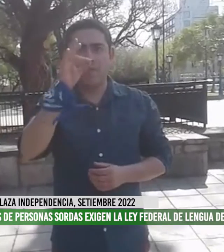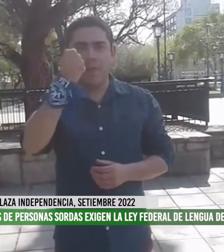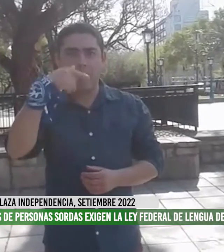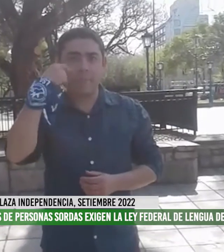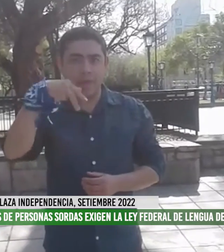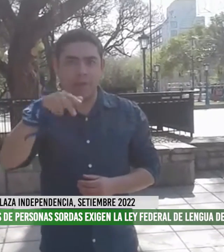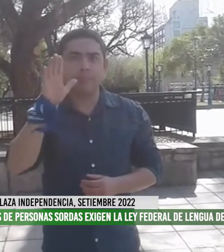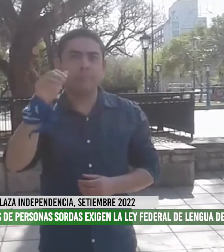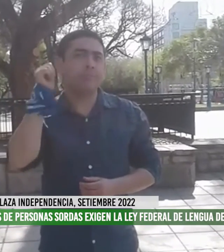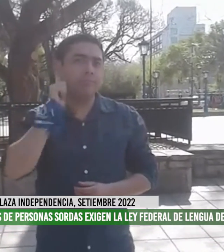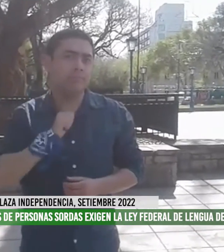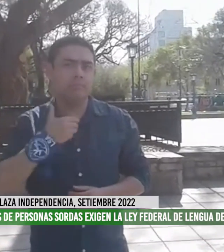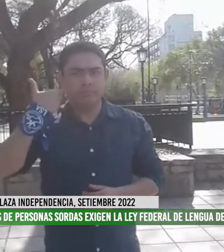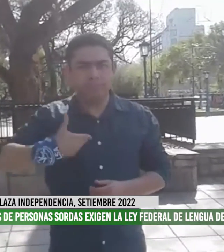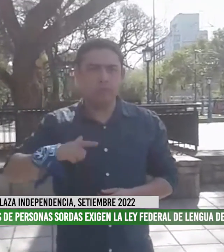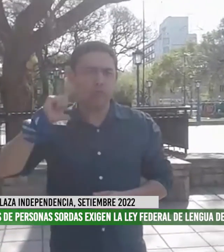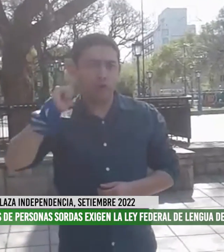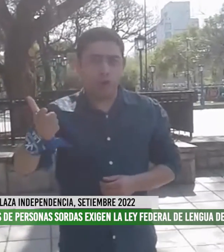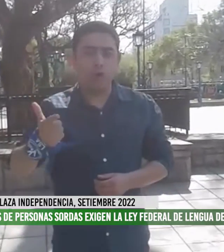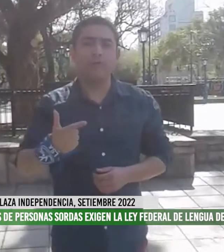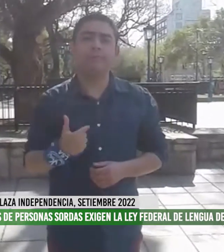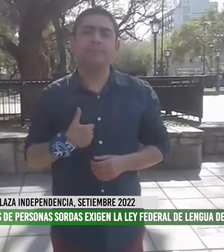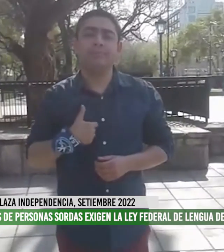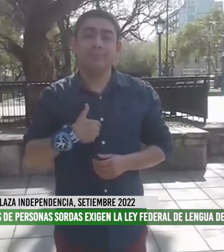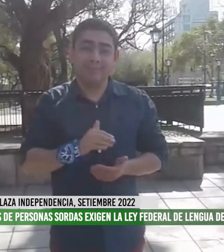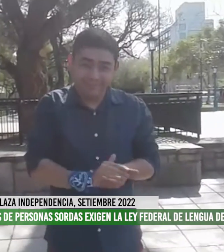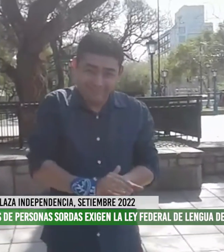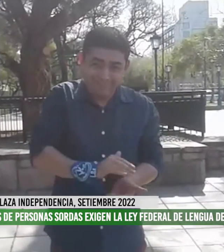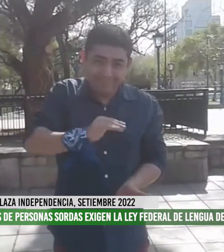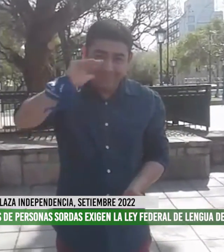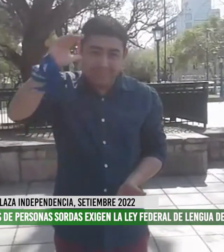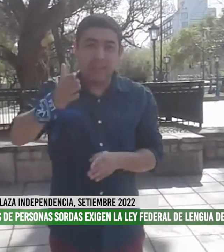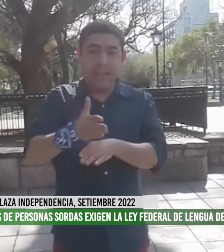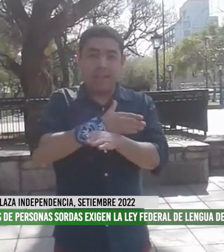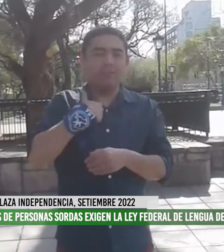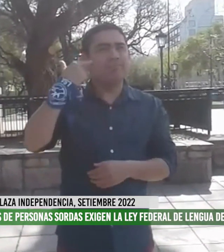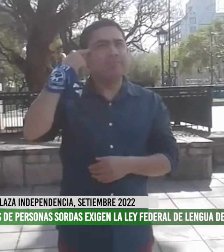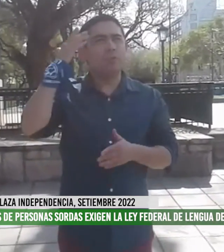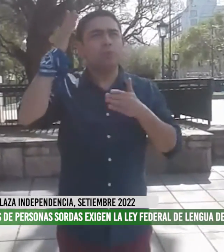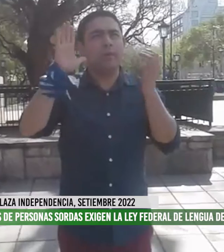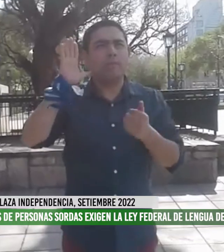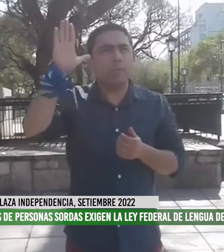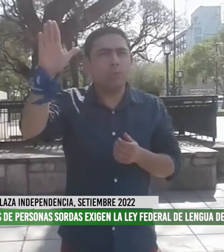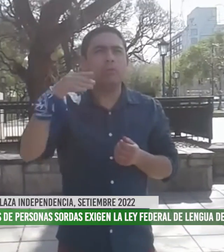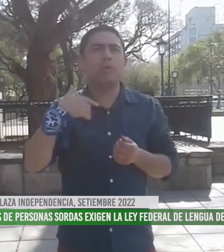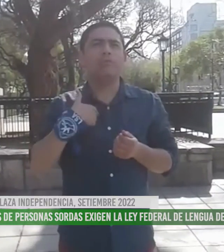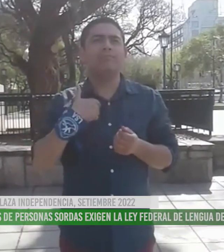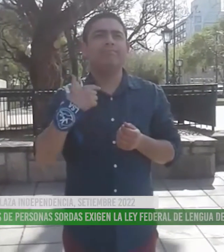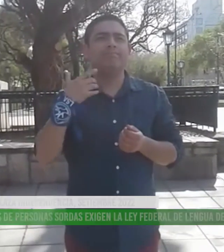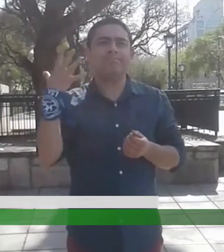Mi nombre es Damián, esta es mi seña personal, yo soy una persona sorda. Desde chiquito, yo soñaba que para en